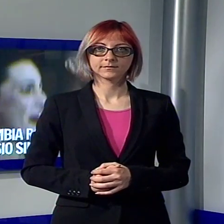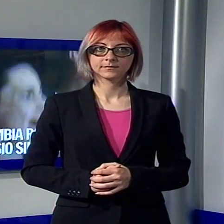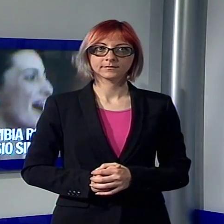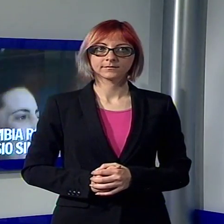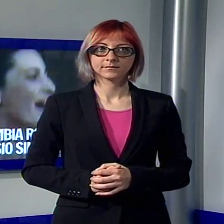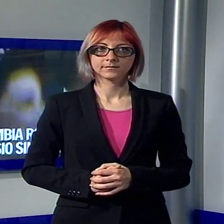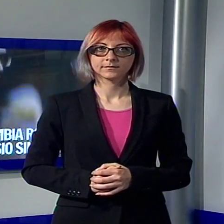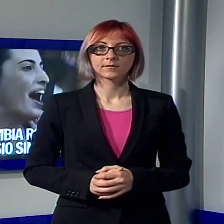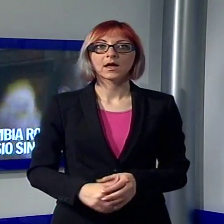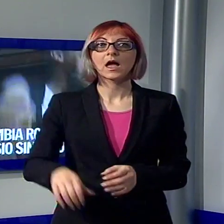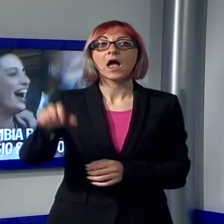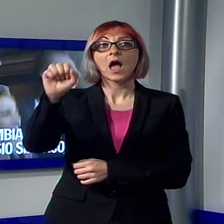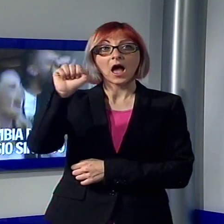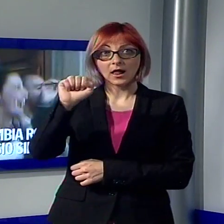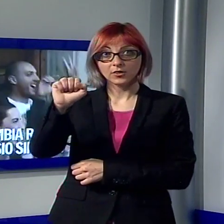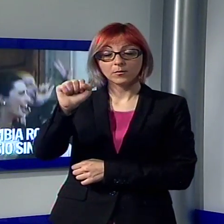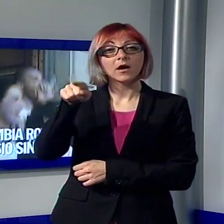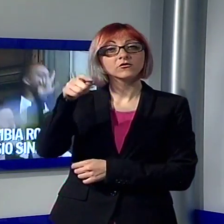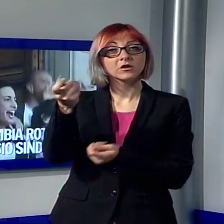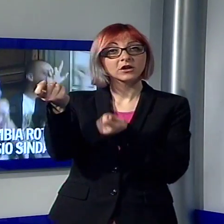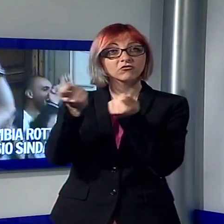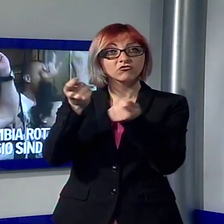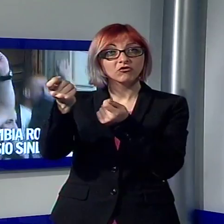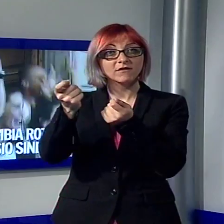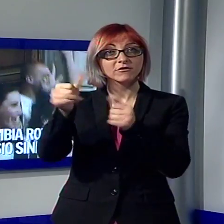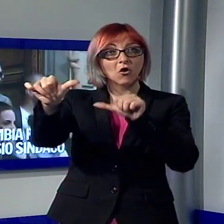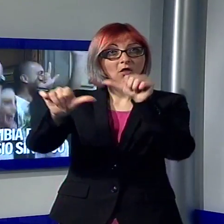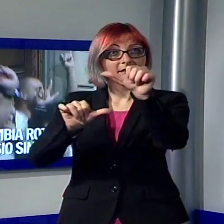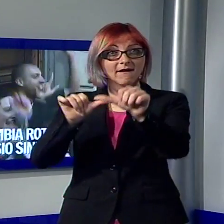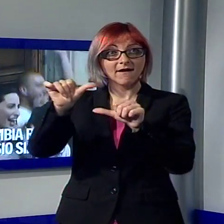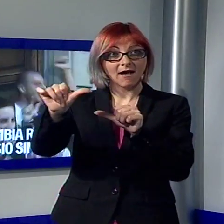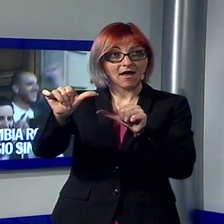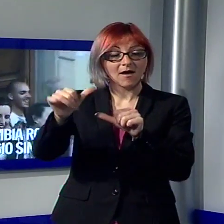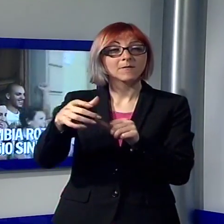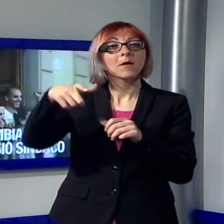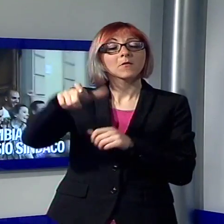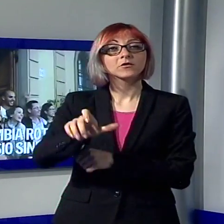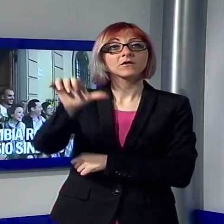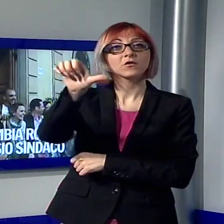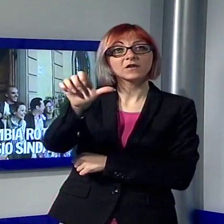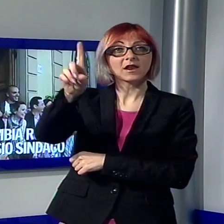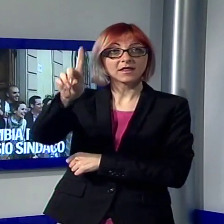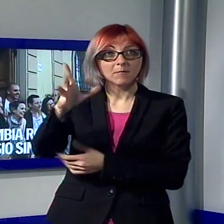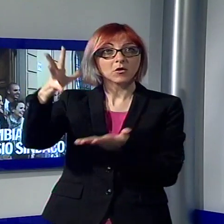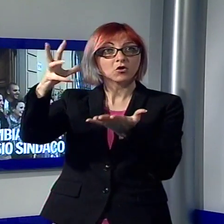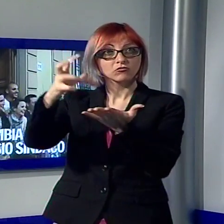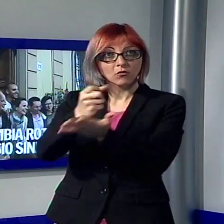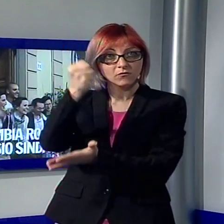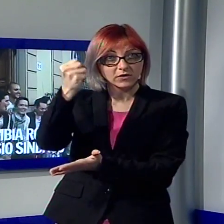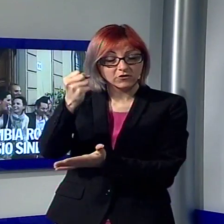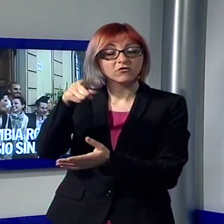A Topascio cambia rotta, Sara D'Ambrosio sindaco, al ballottaggio l'exploade, la candidata PD che supera a